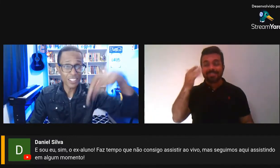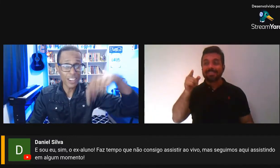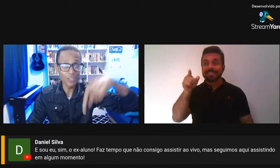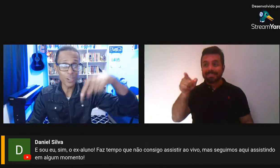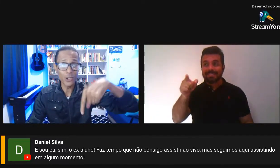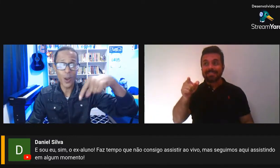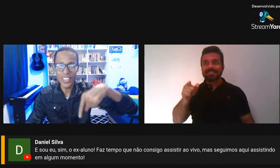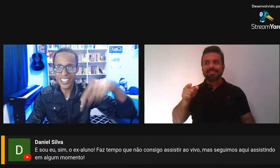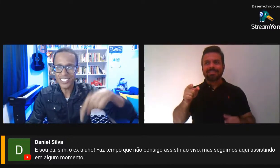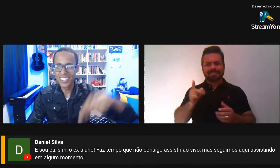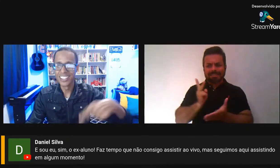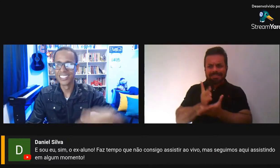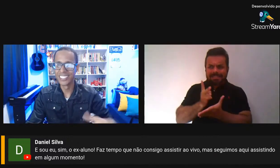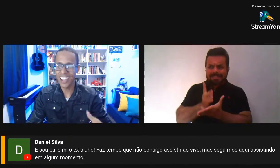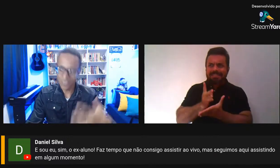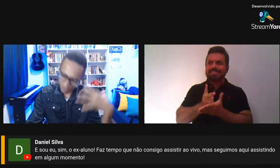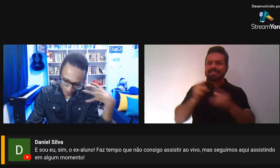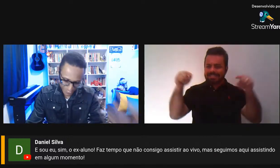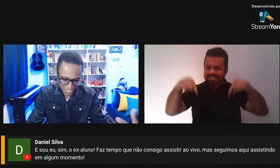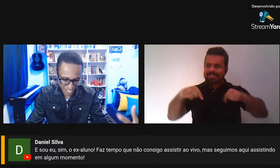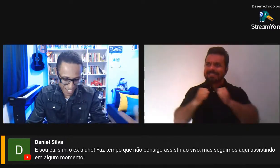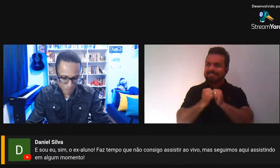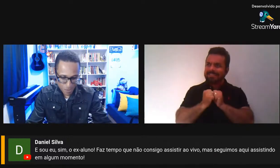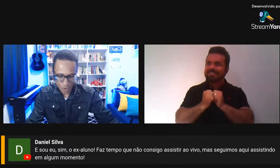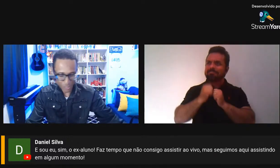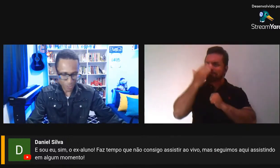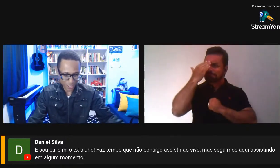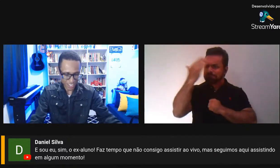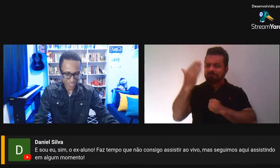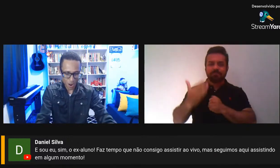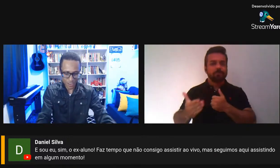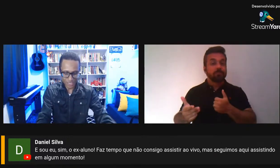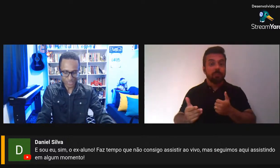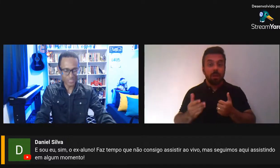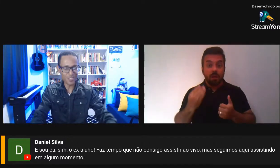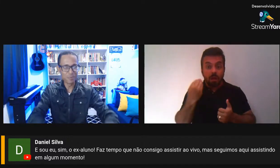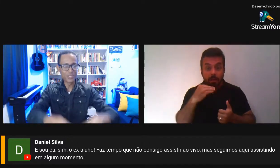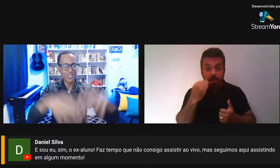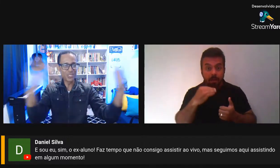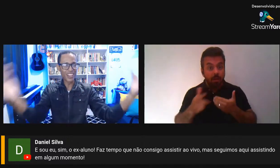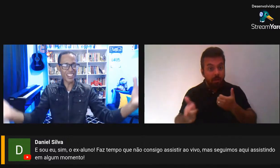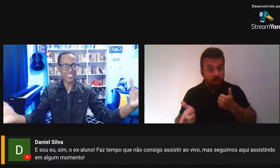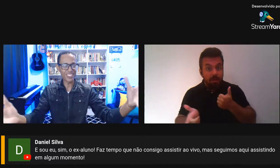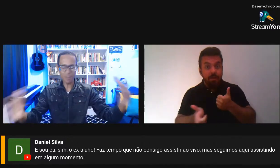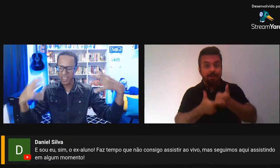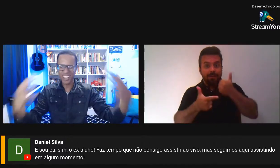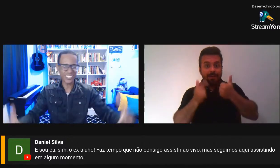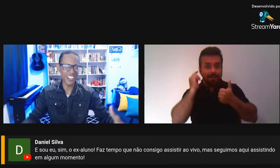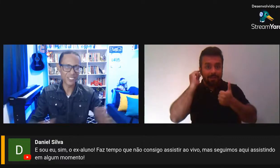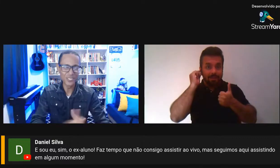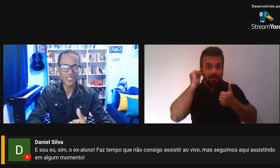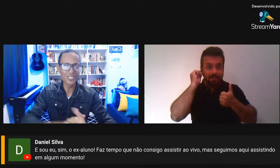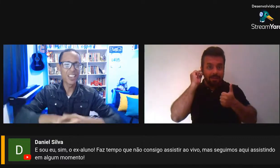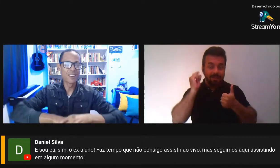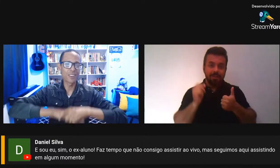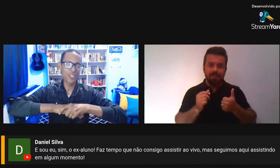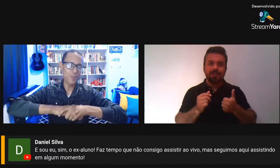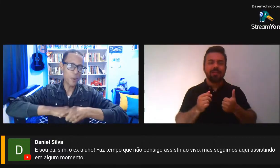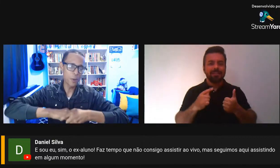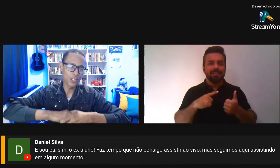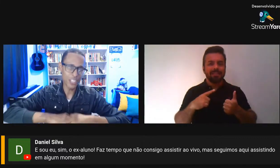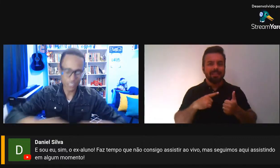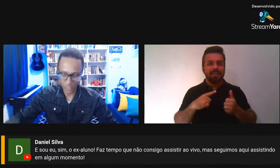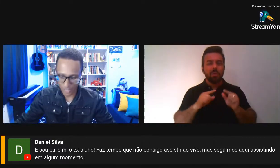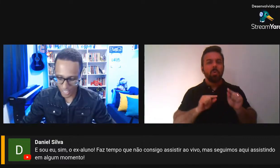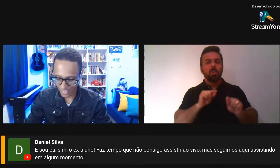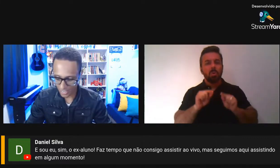Já deixa aí o seu joinha. Eu queria muito fazer igual, como dizem os grandes, vamos engajar junto, fazer